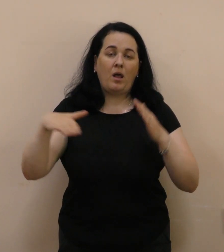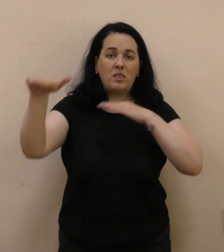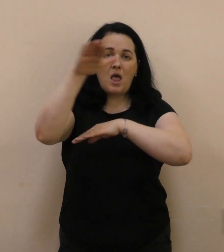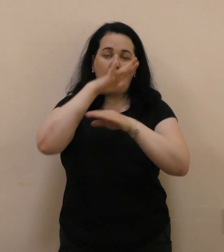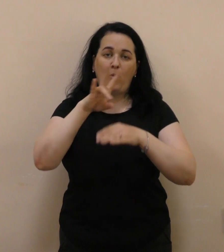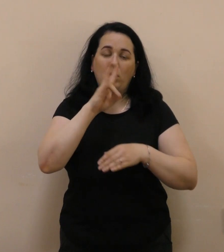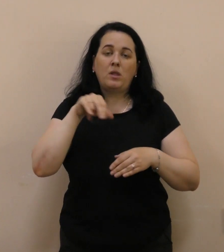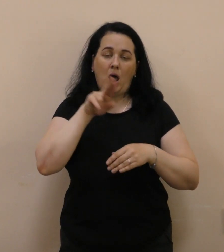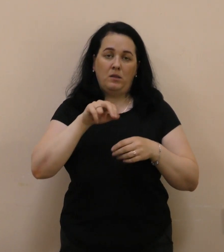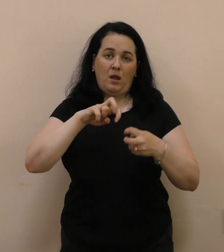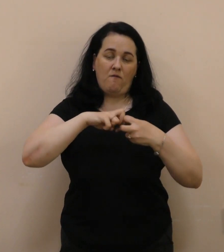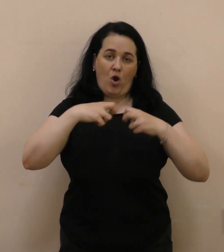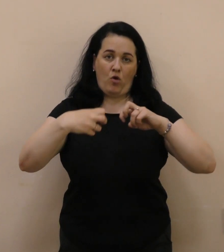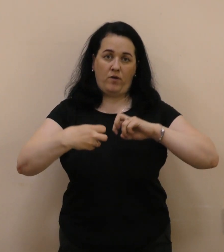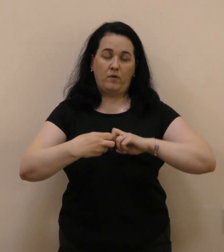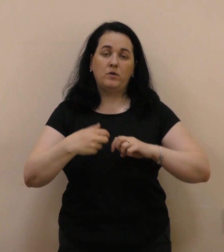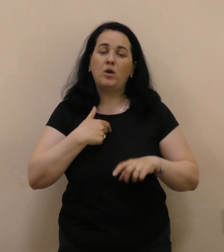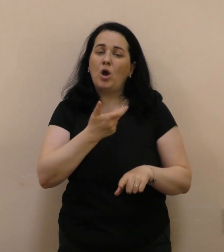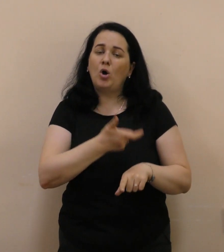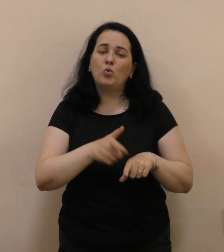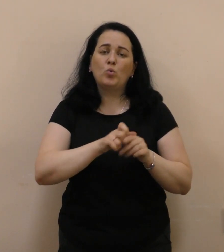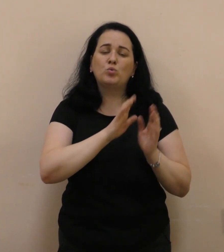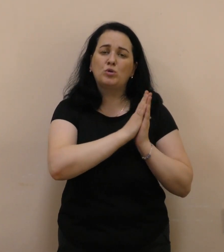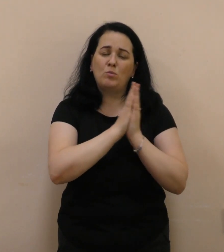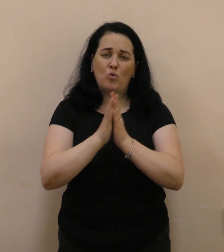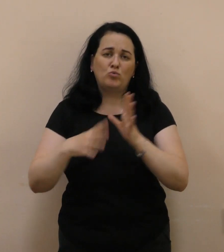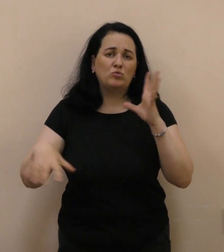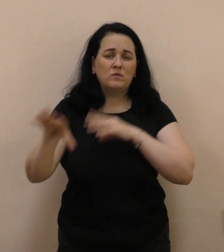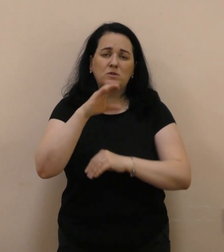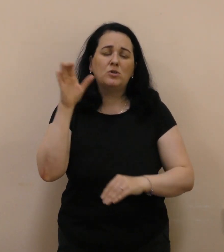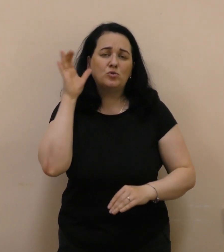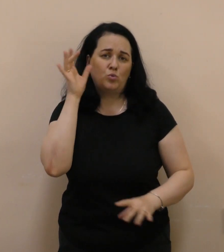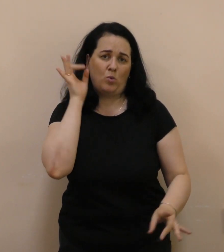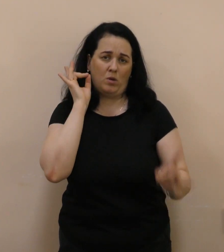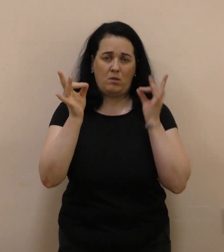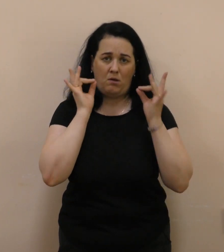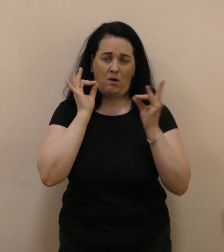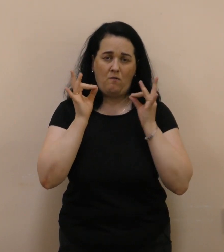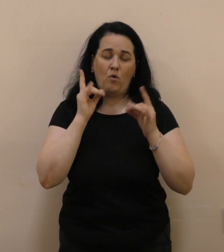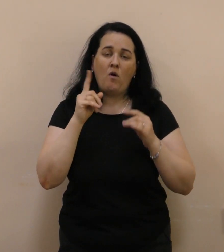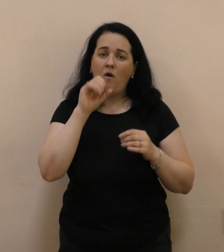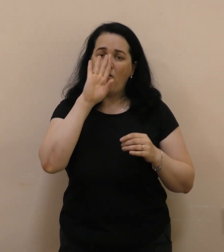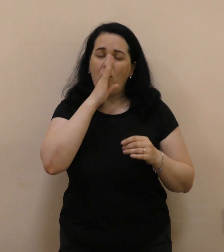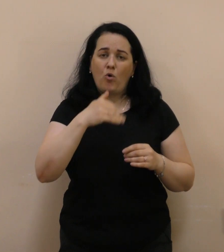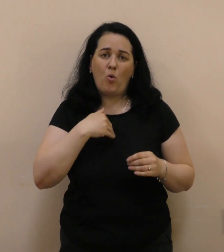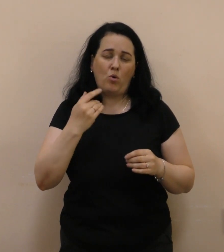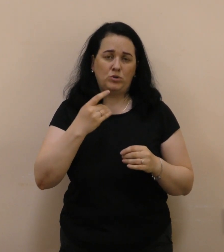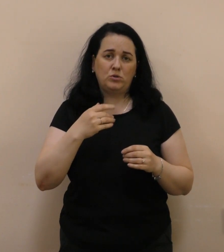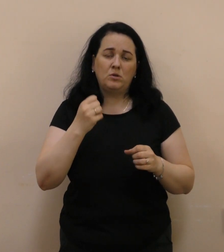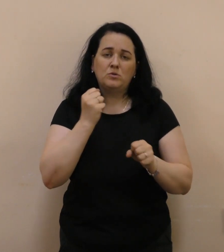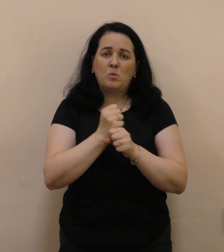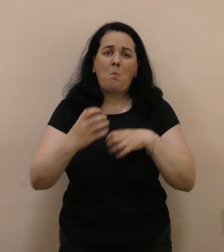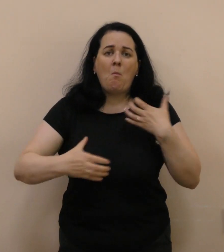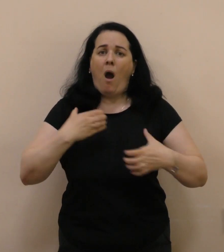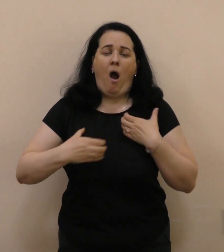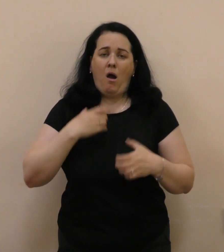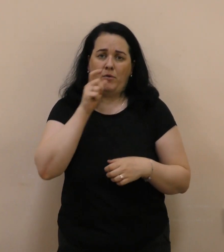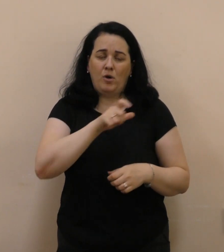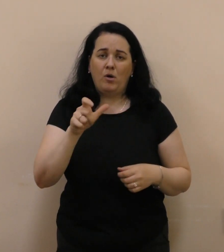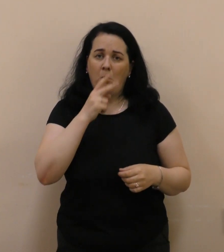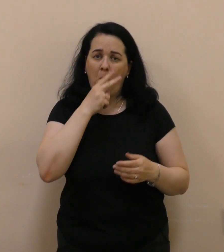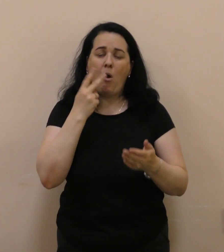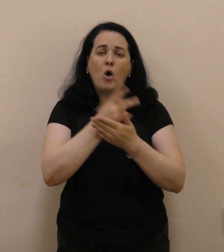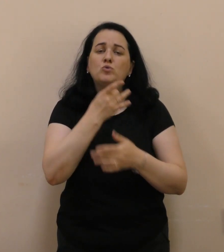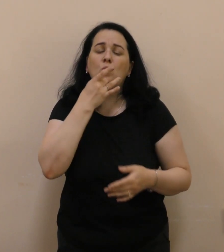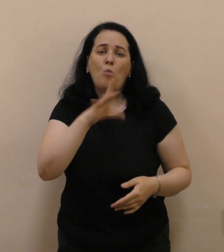-Франківськом. Я дуже прошу всіх реагувати на повітряні тривоги. Бо ворог хоче посіяти паніку і показати, що